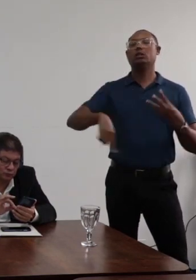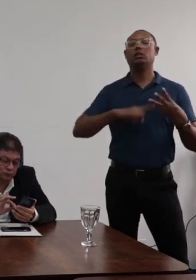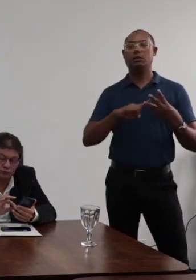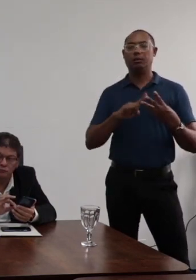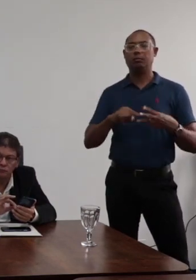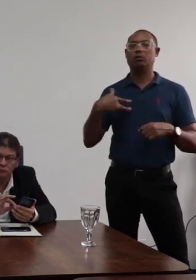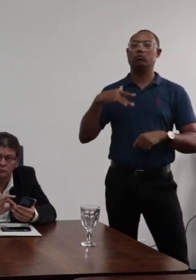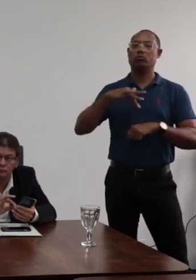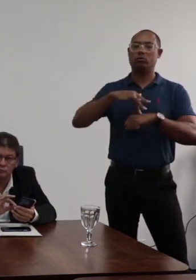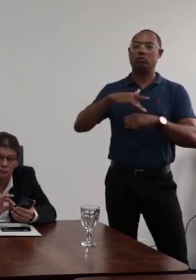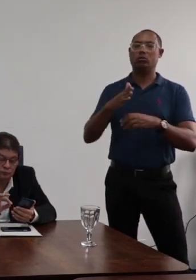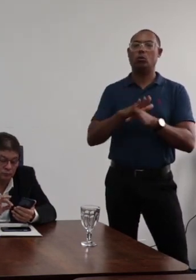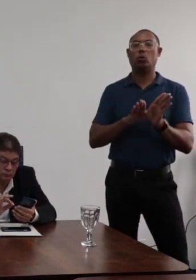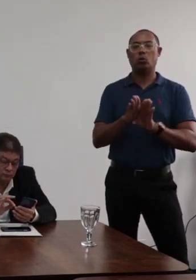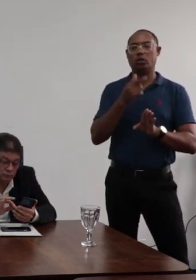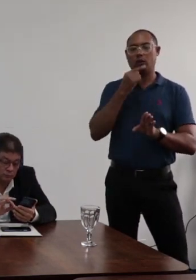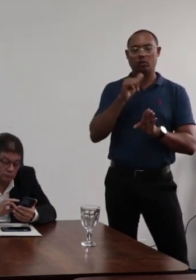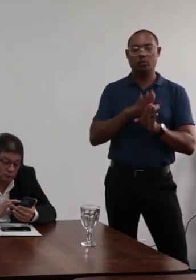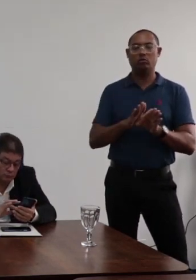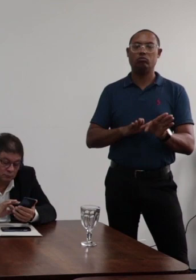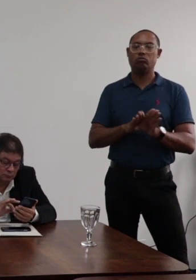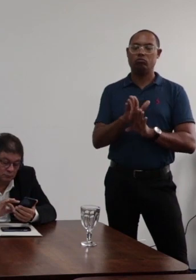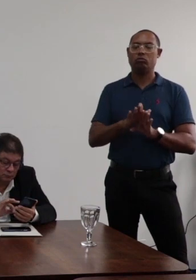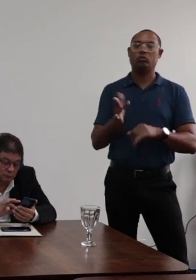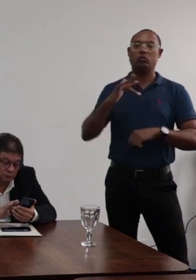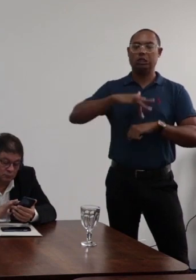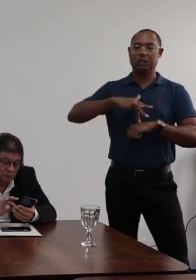alguma abstenção.